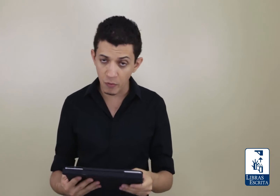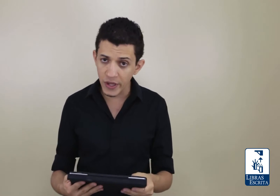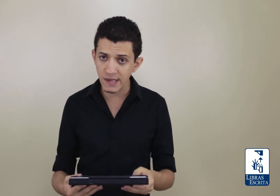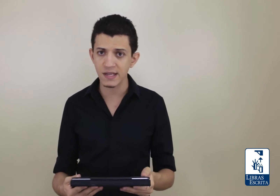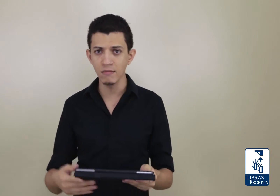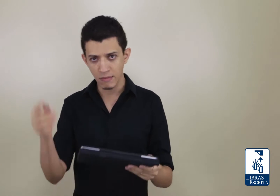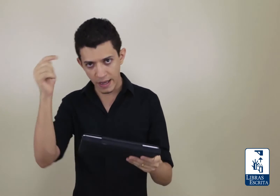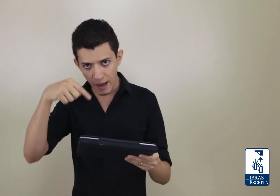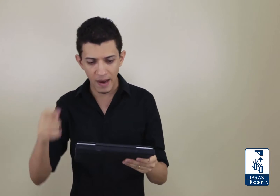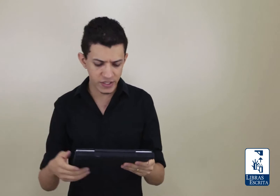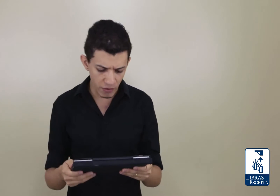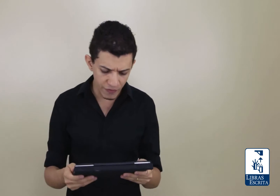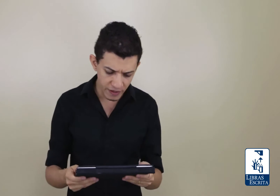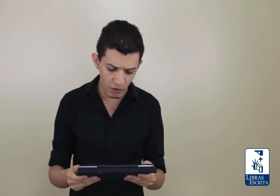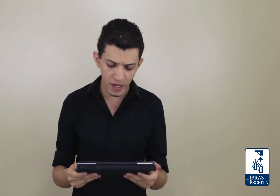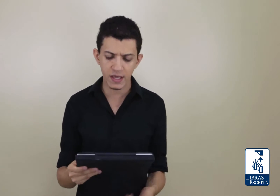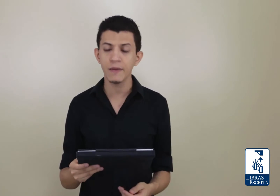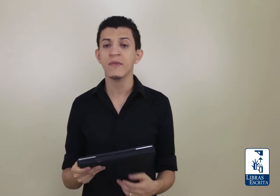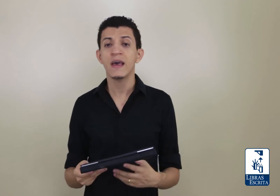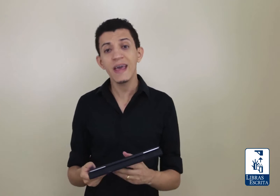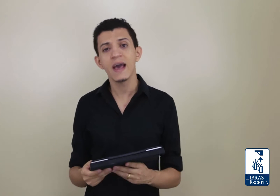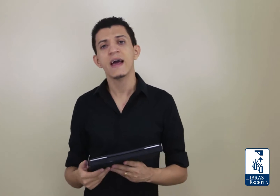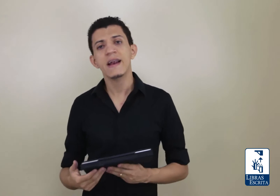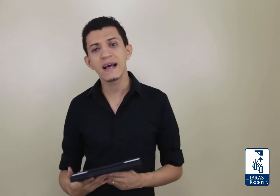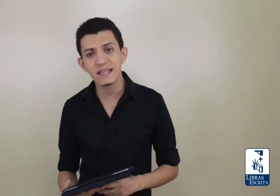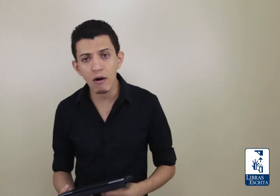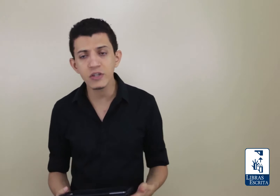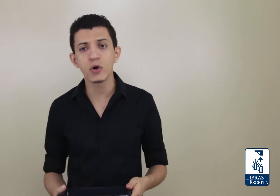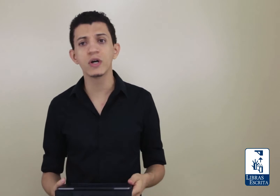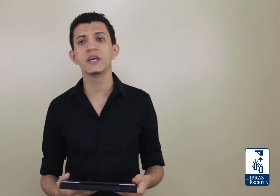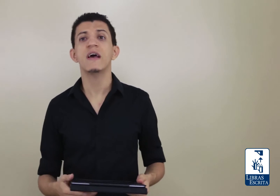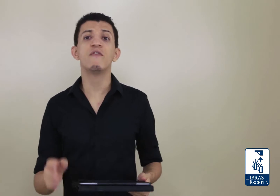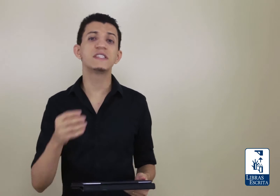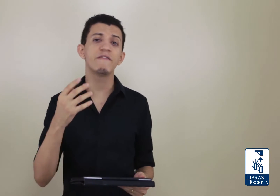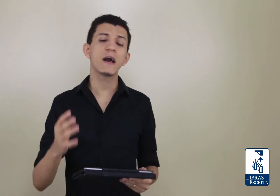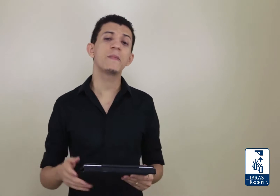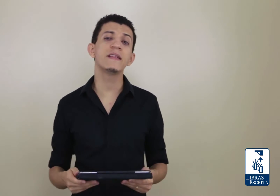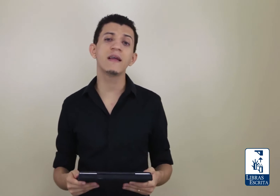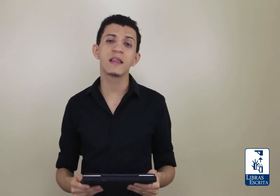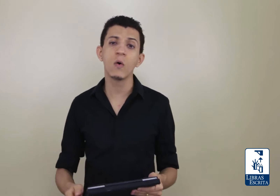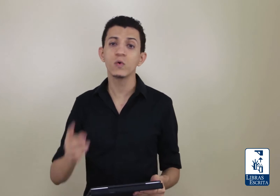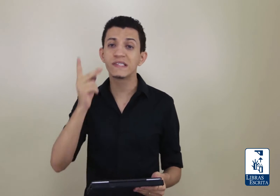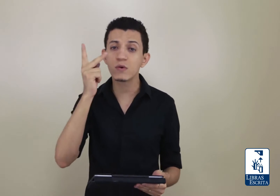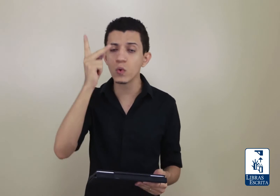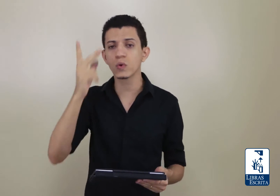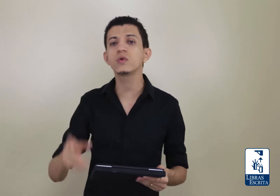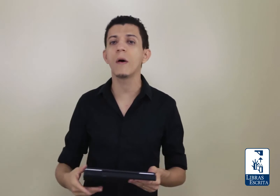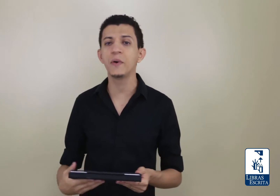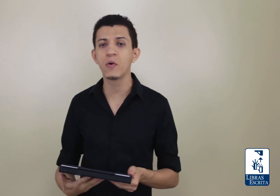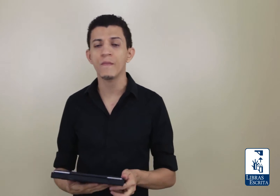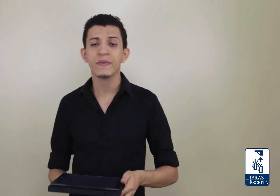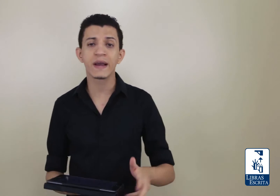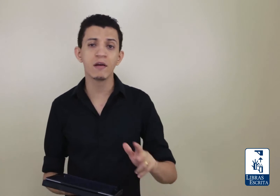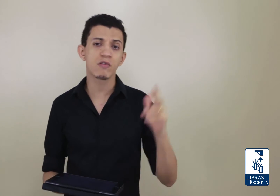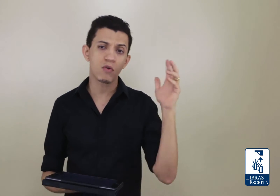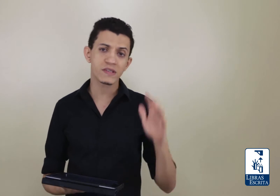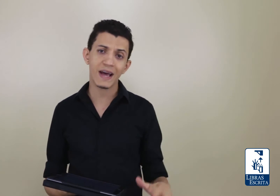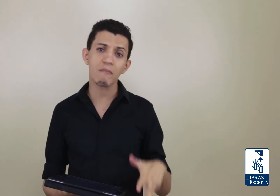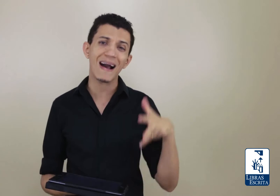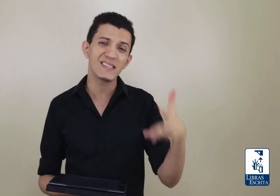a comunicação. Aqui abaixo tem o link. E nessa aula de hoje você vai aprender, então, o segundo tópico daquilo que eu considero mais